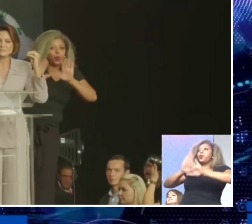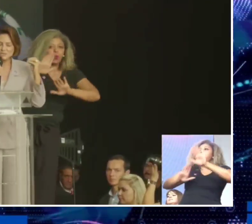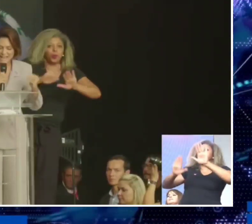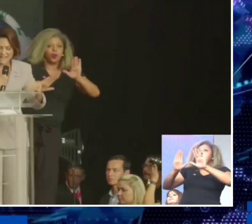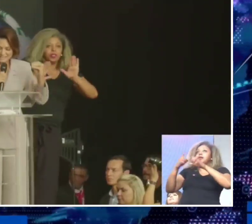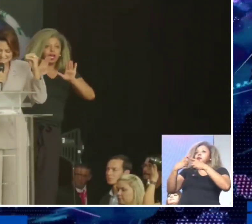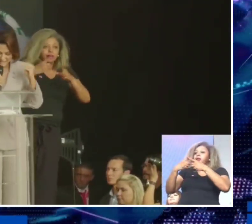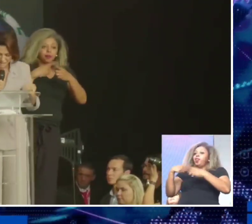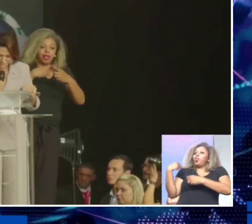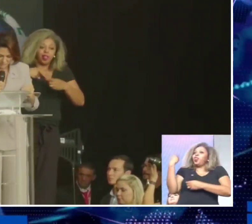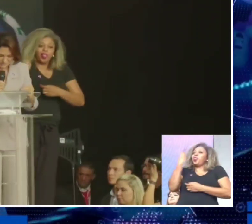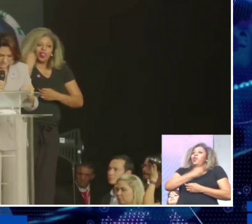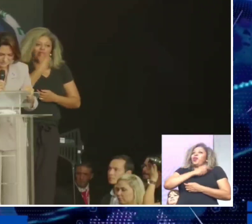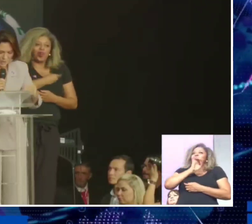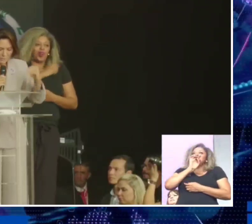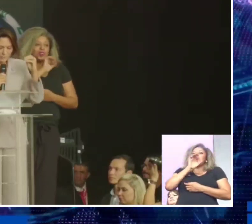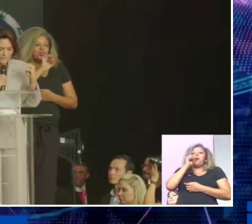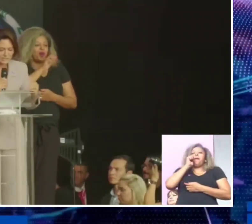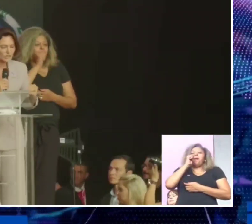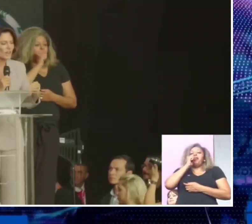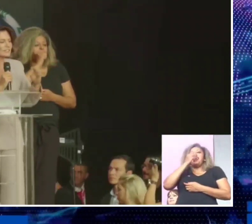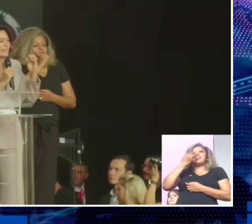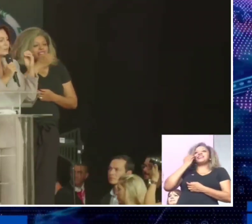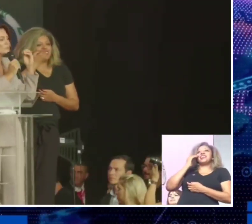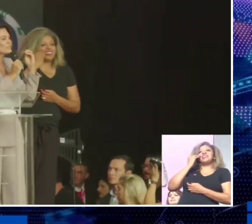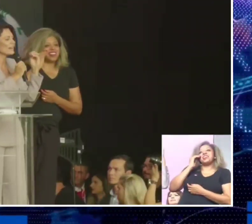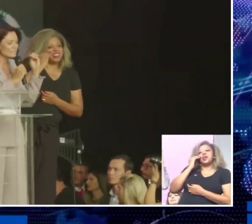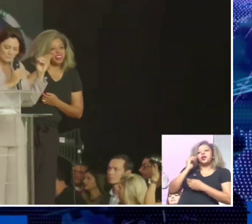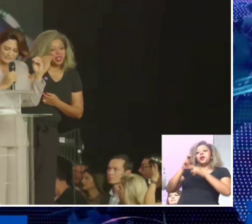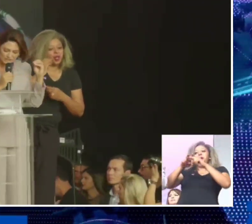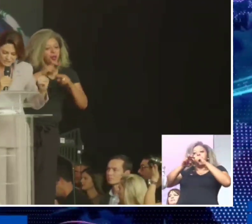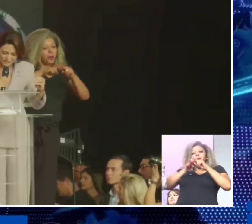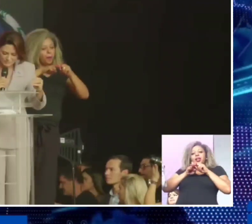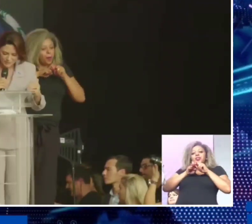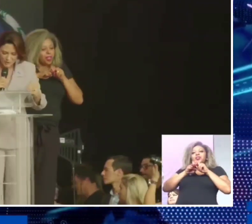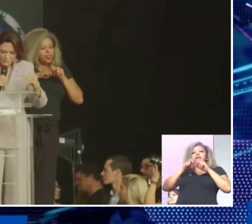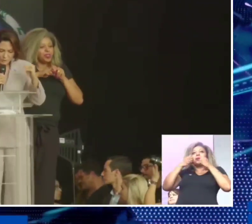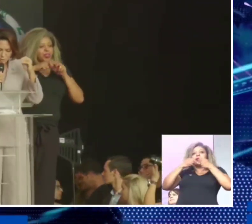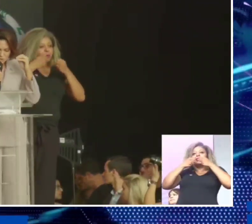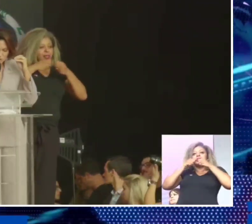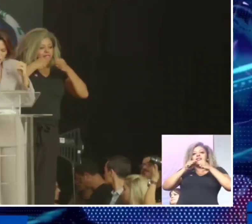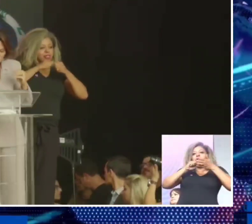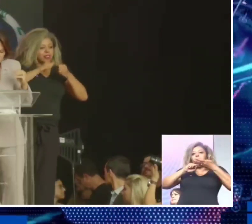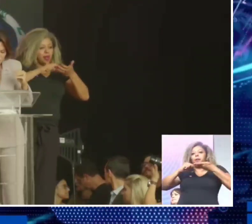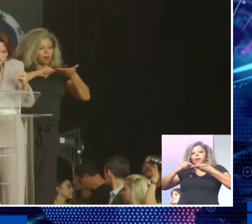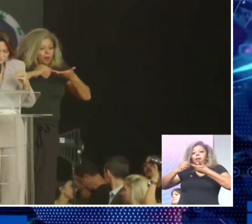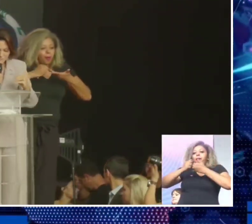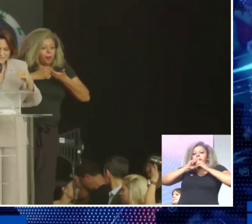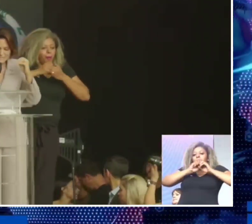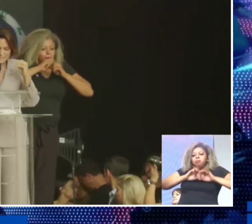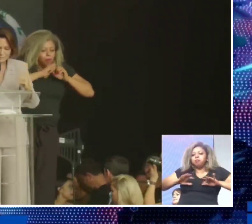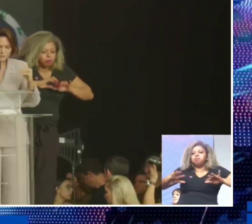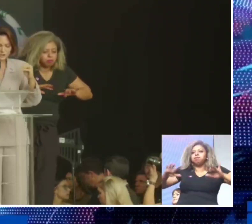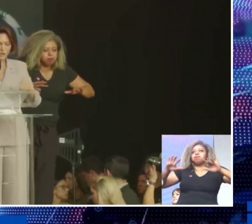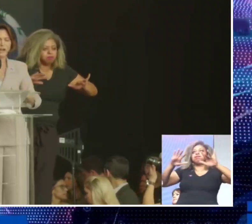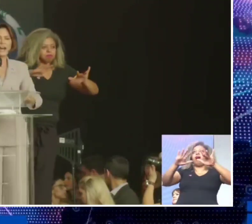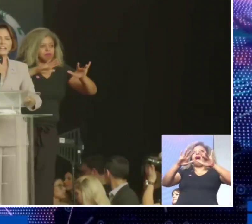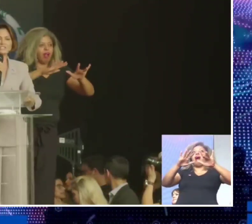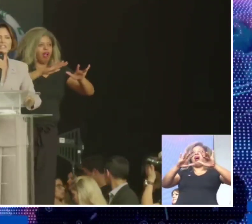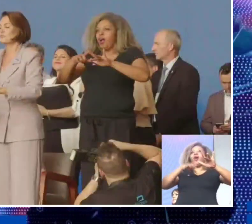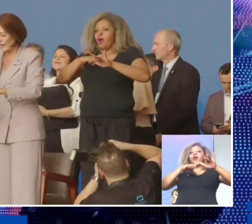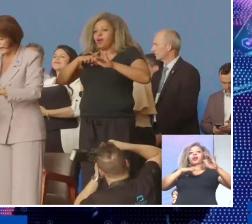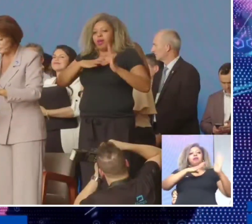nós mulheres temos. Por isso, nós queremos expandir os nossos exemplos de